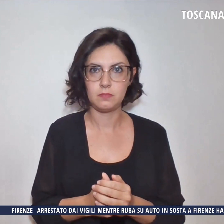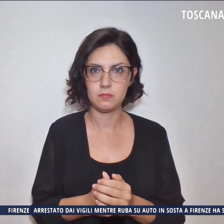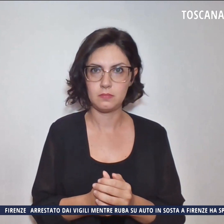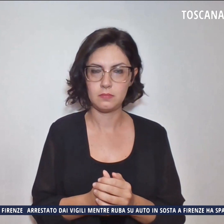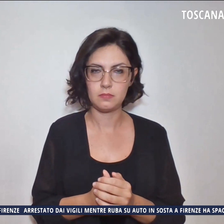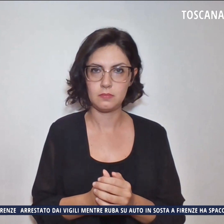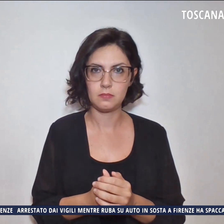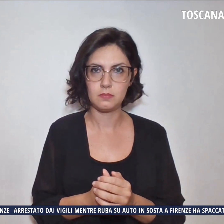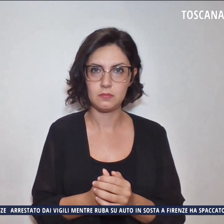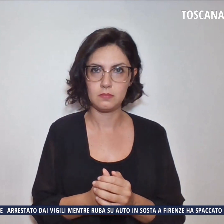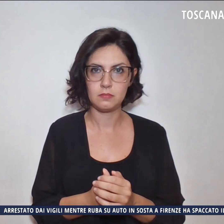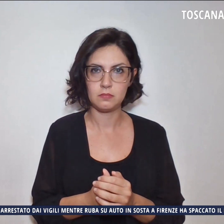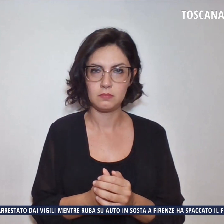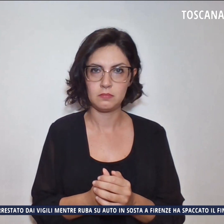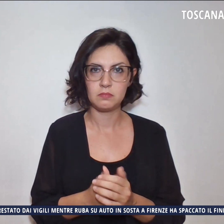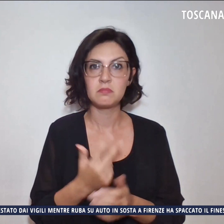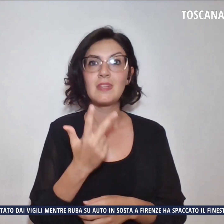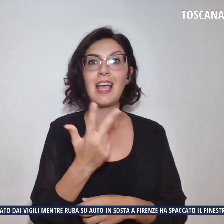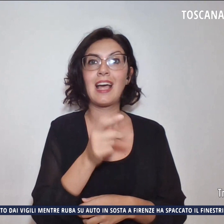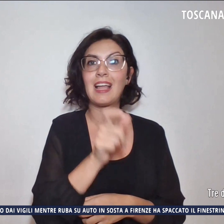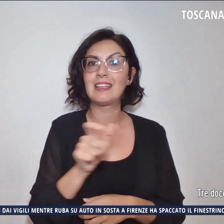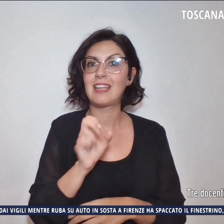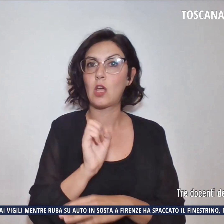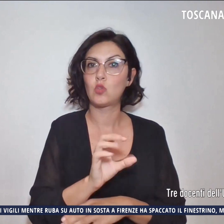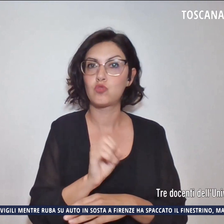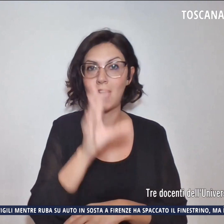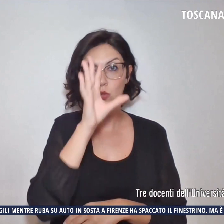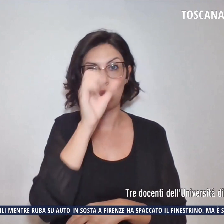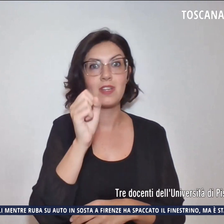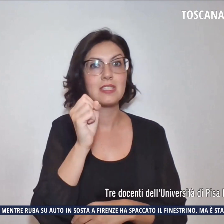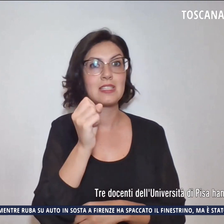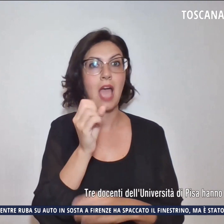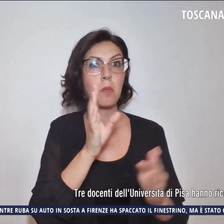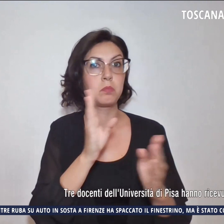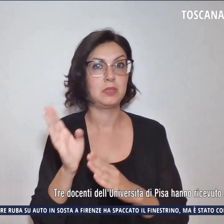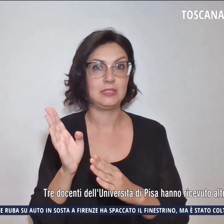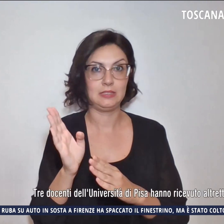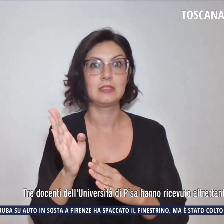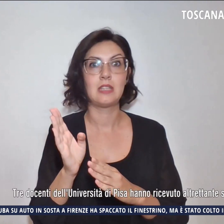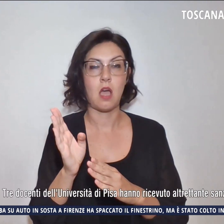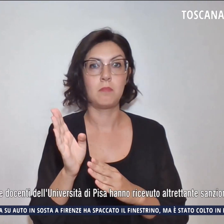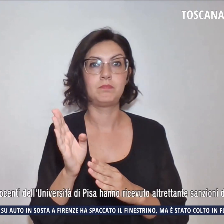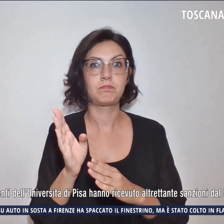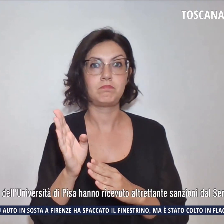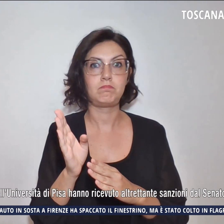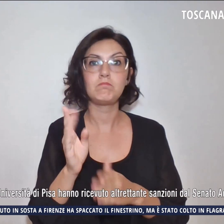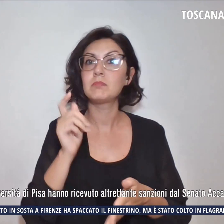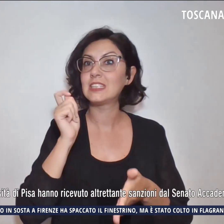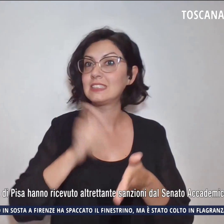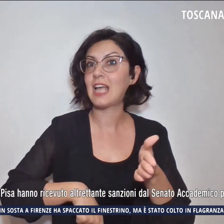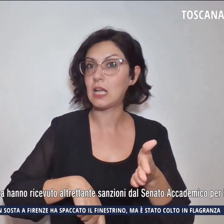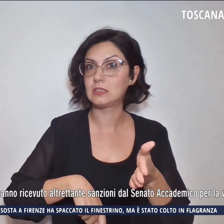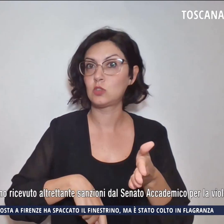Tre docenti dell'Università di Pisa hanno ricevuto altrettante sanzioni dal Senato